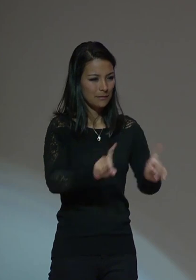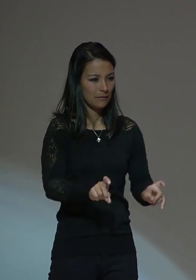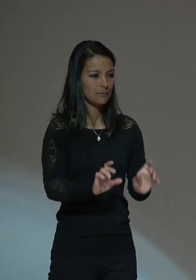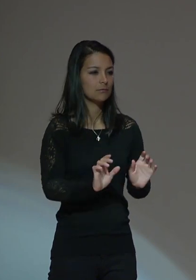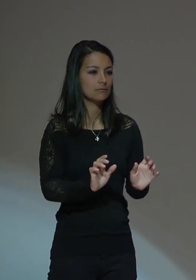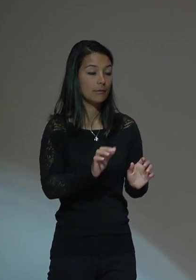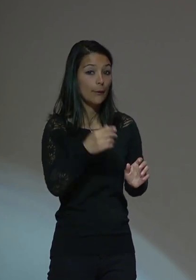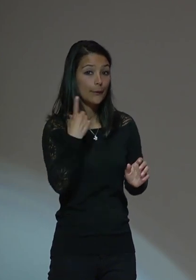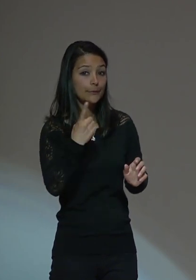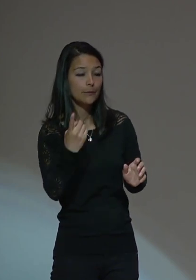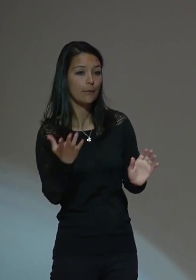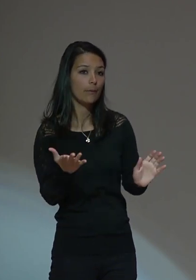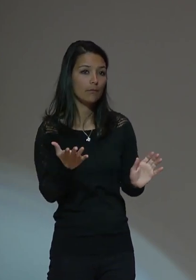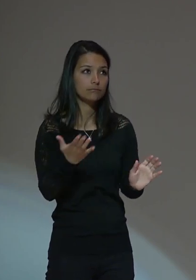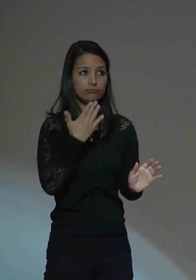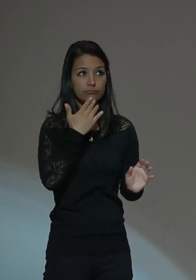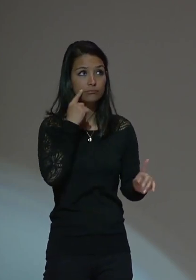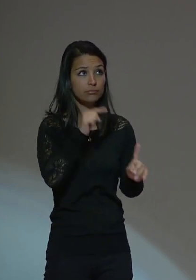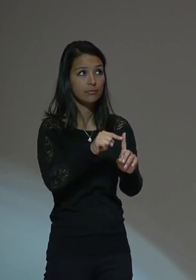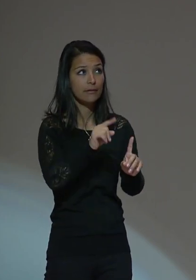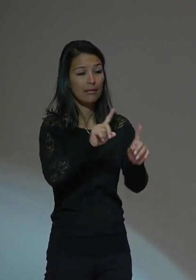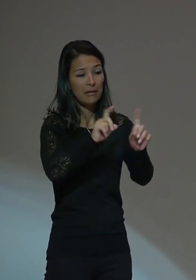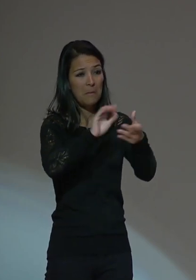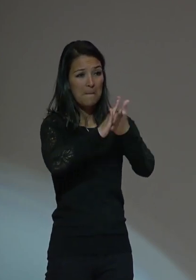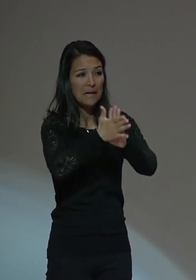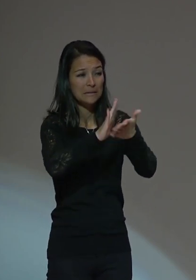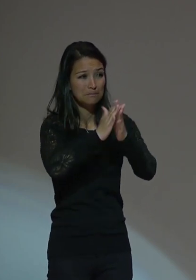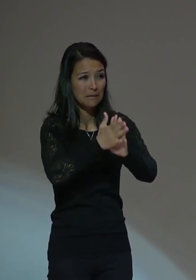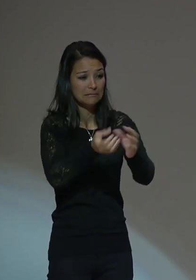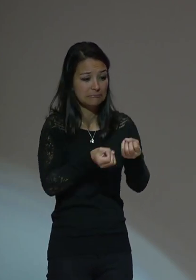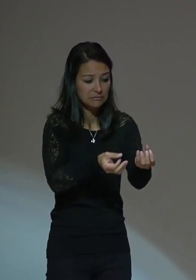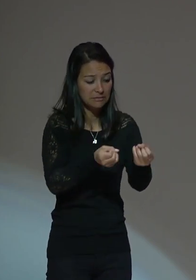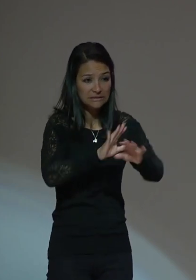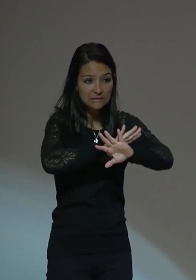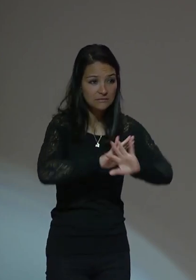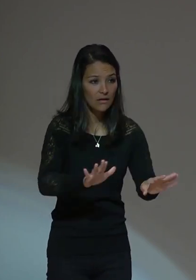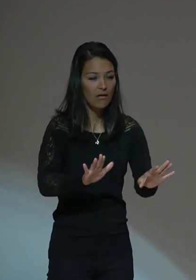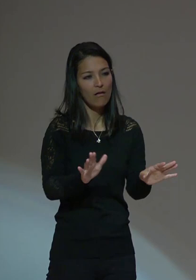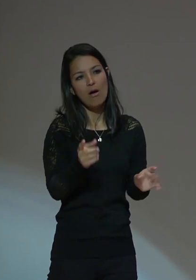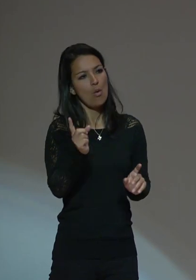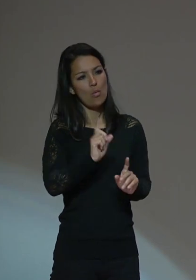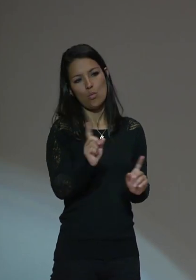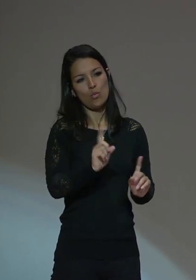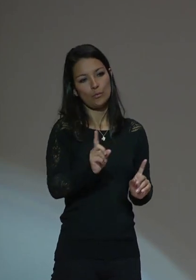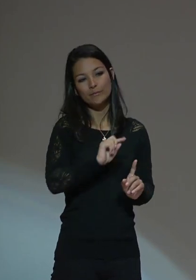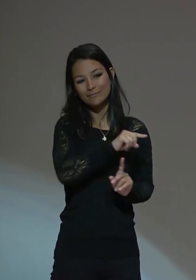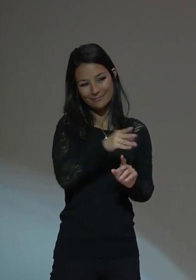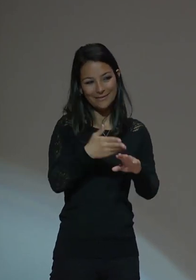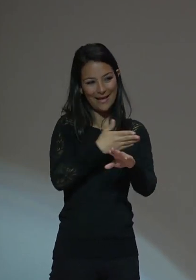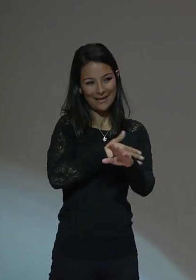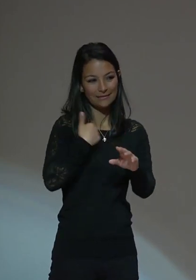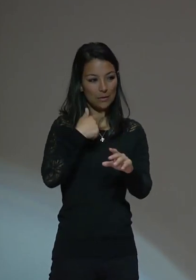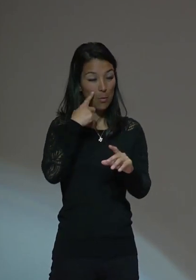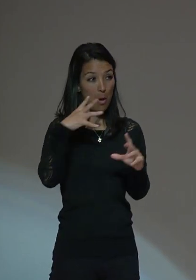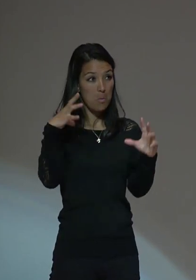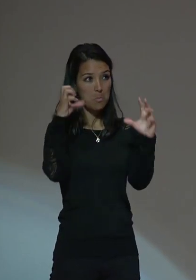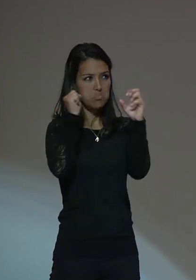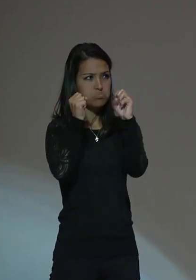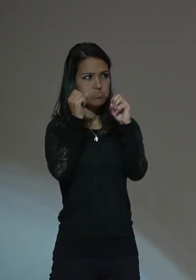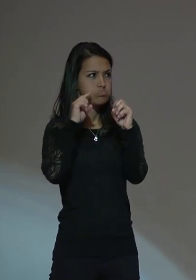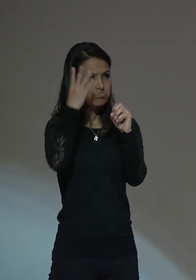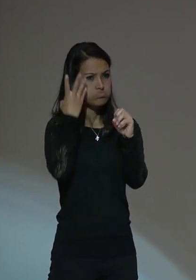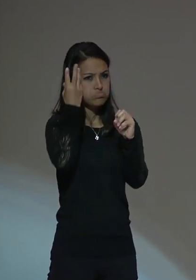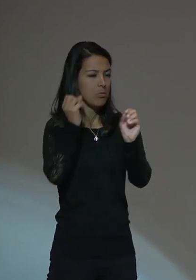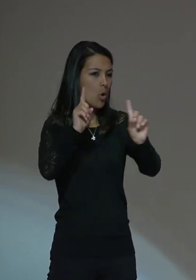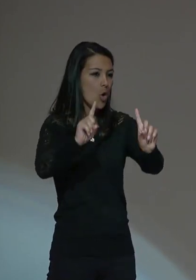no son solamente de la paz en un sentido, como ya se dijo, abstracto, sino